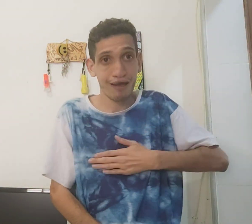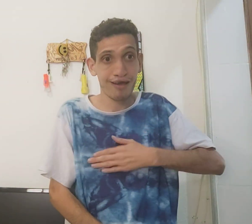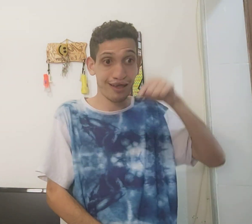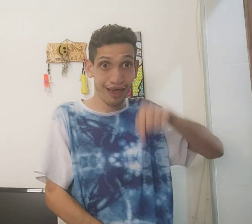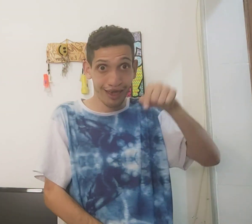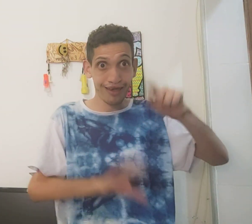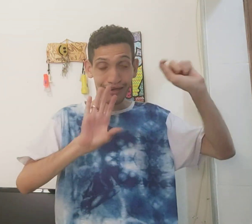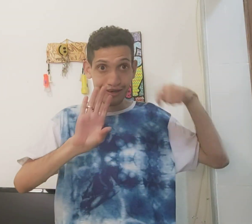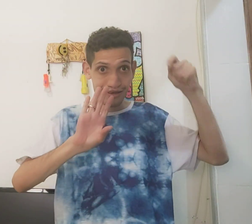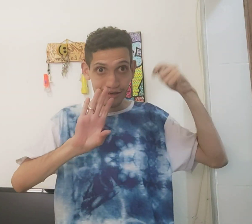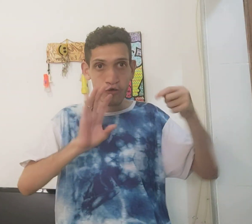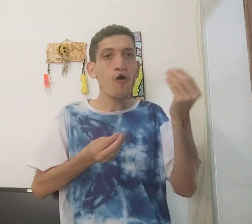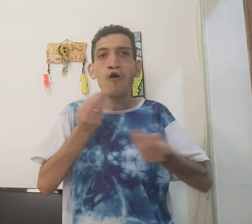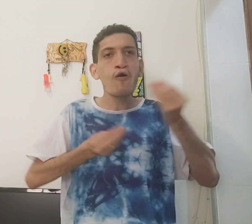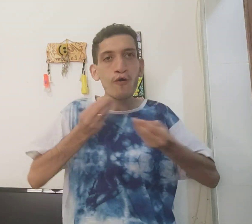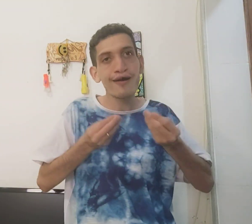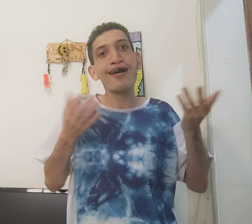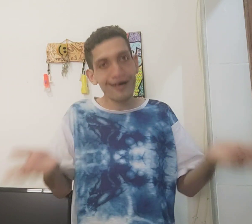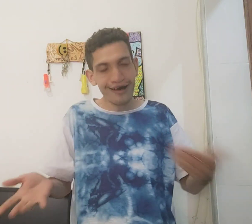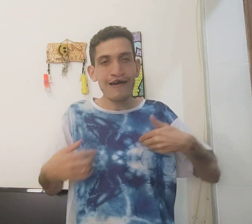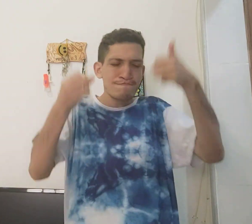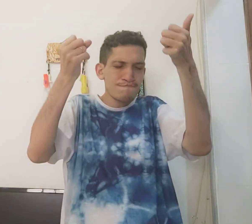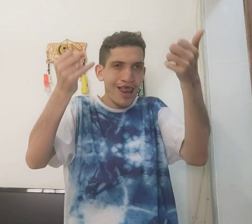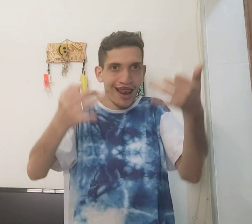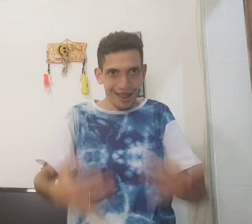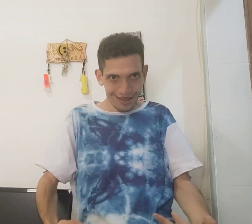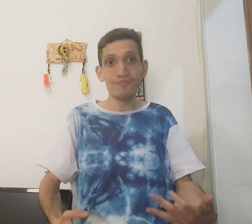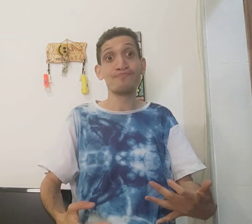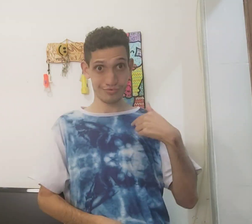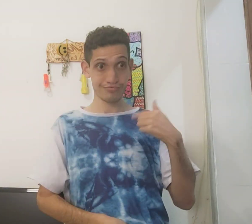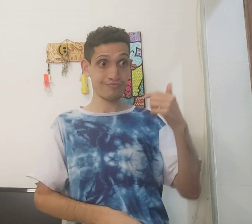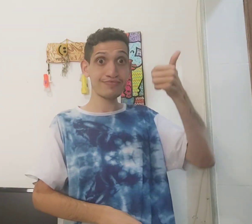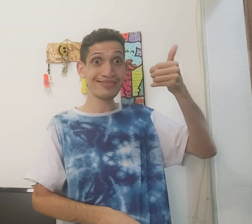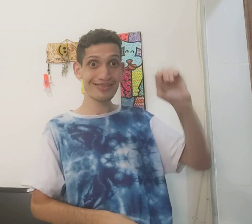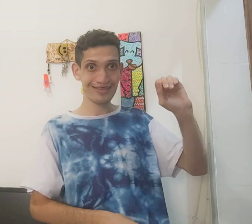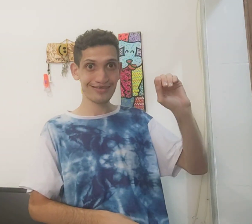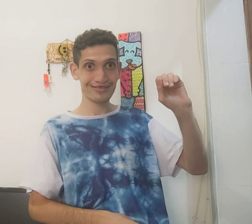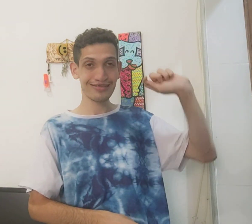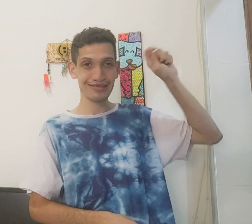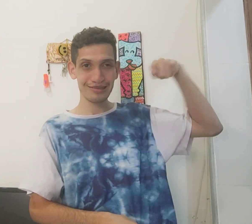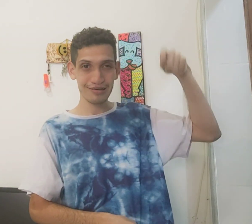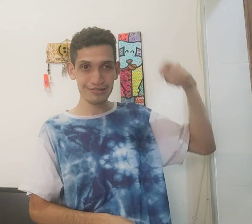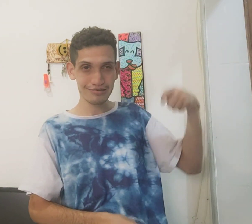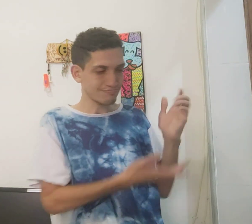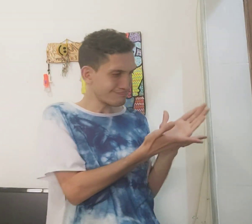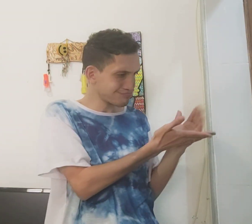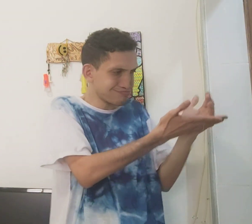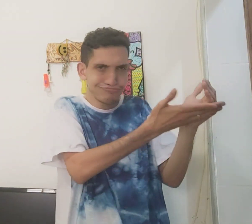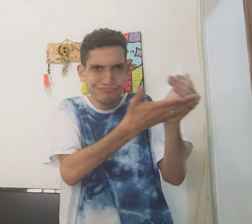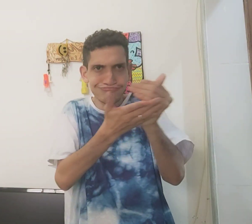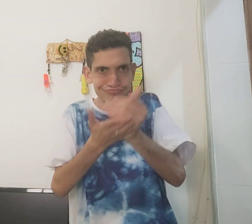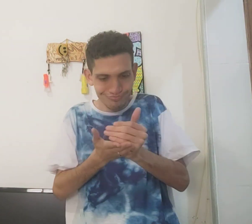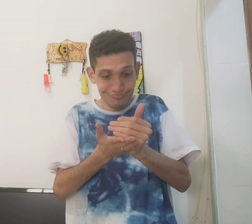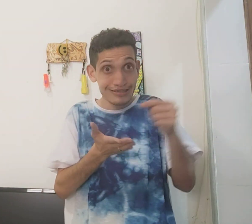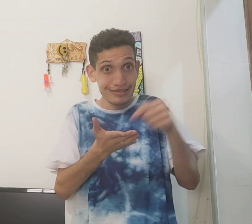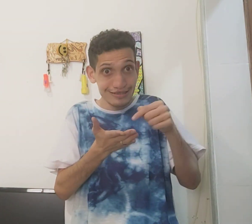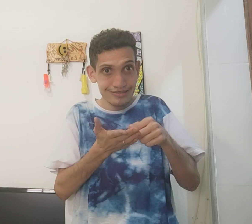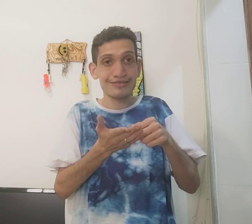e eu espero que vocês gostem. Nesse vídeo eu vou explicar como que vai ser. Eu vou te mostrar 10 sinais